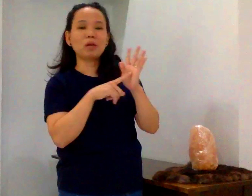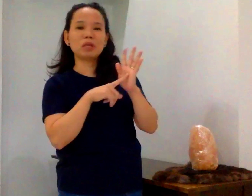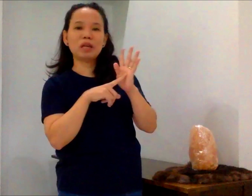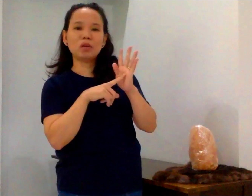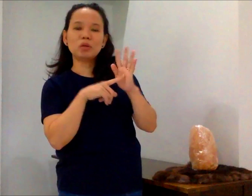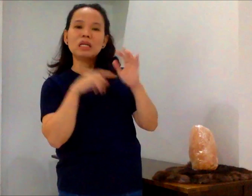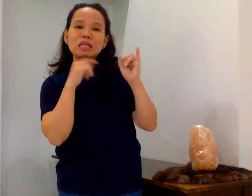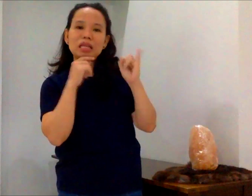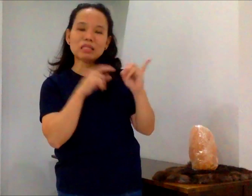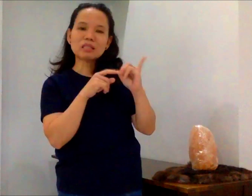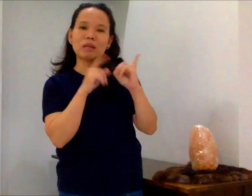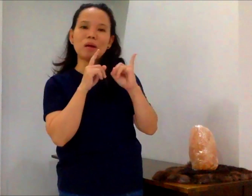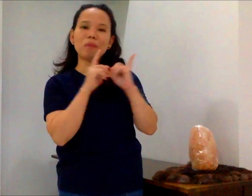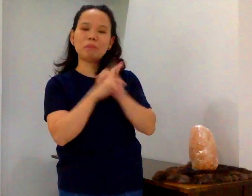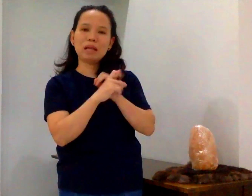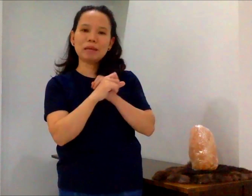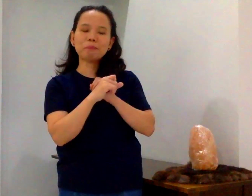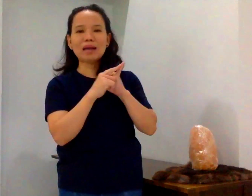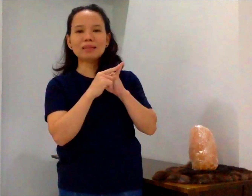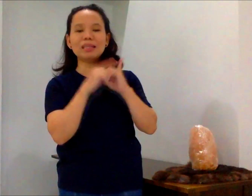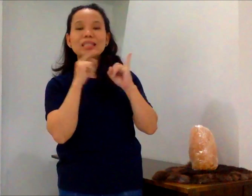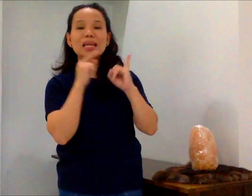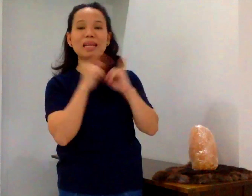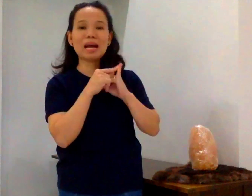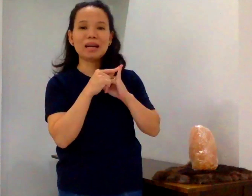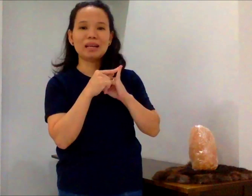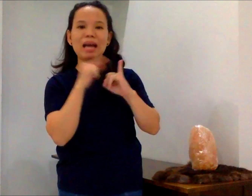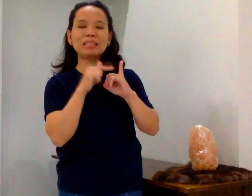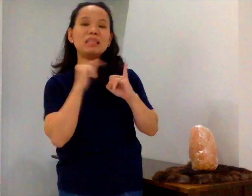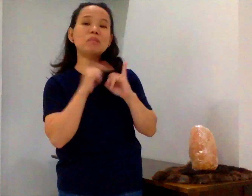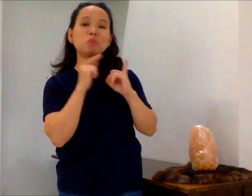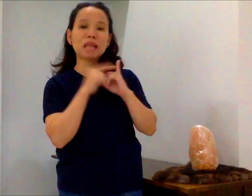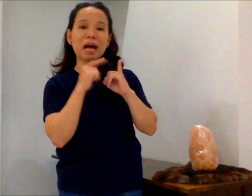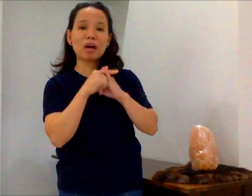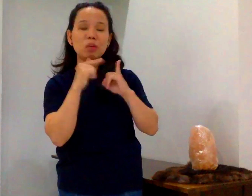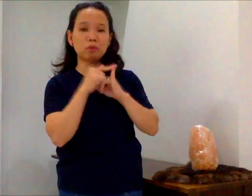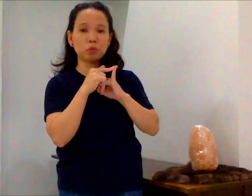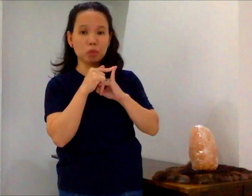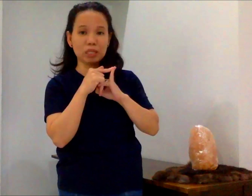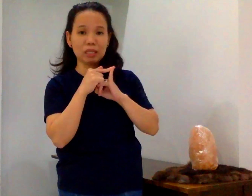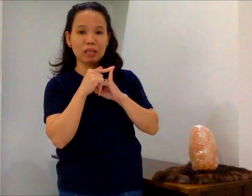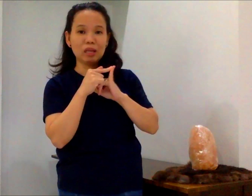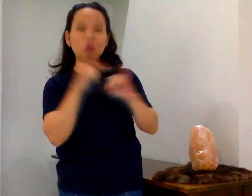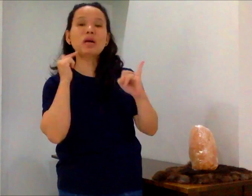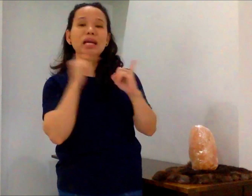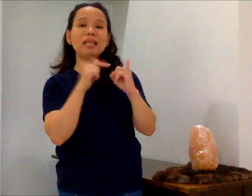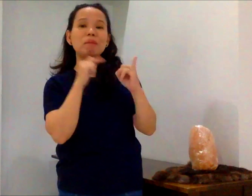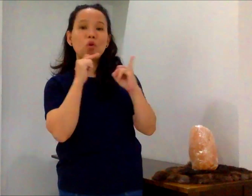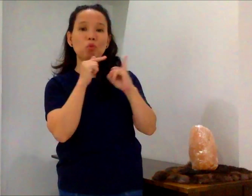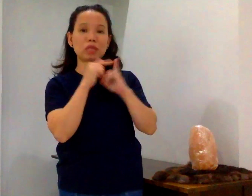meron kayong list ng mga bibili. At ilista na, kahit hindi mismo sa araw na mag-grocery. Kung ka-indahan maubusan